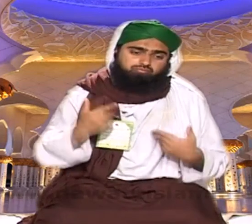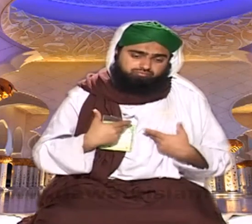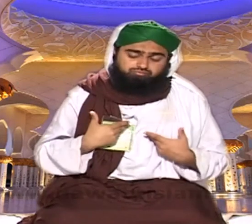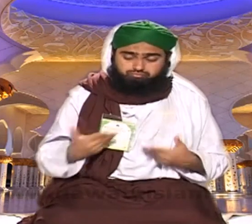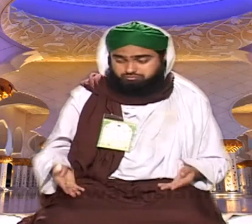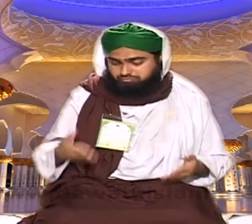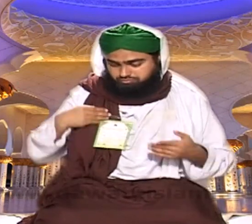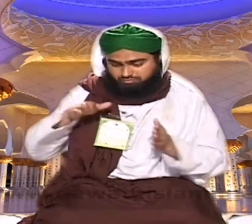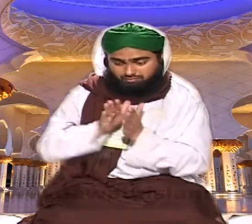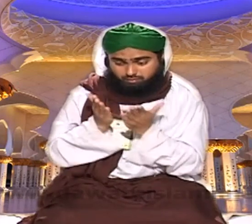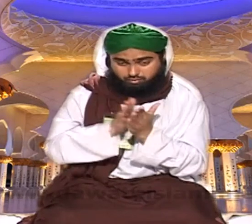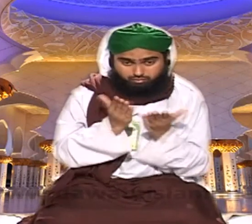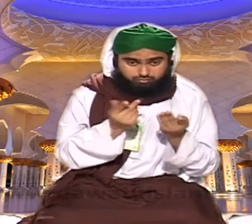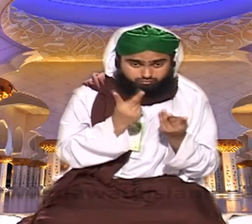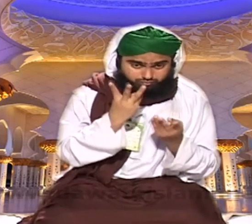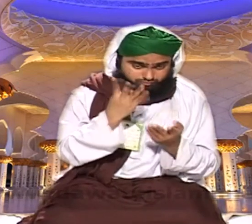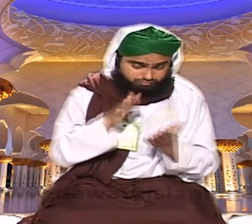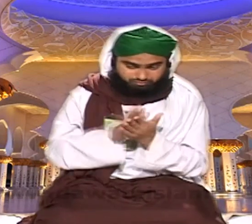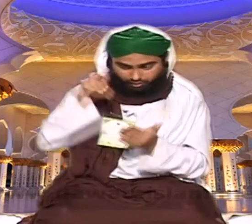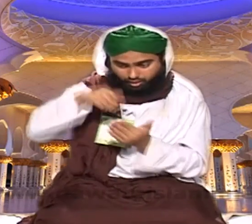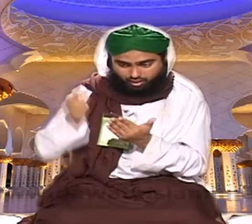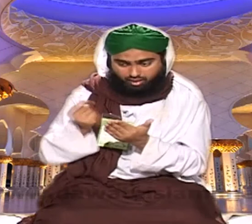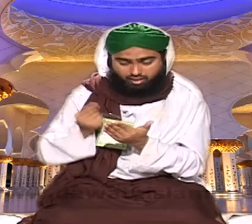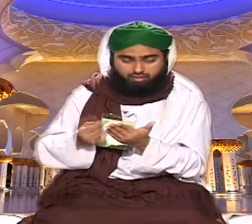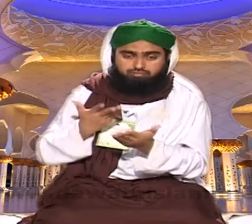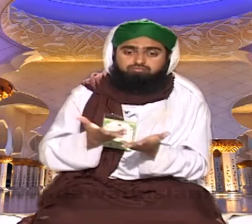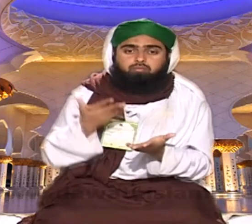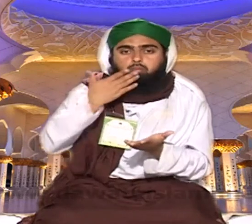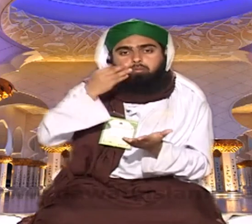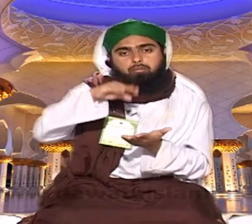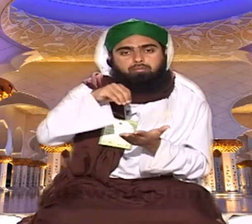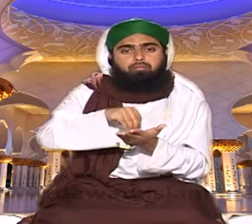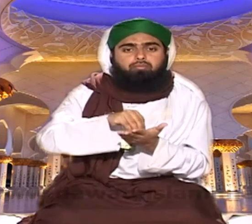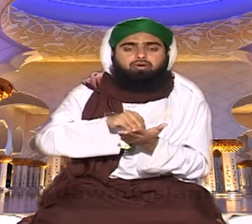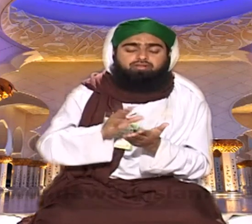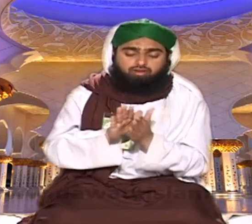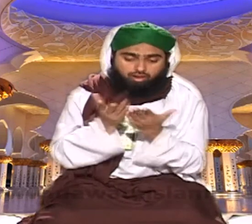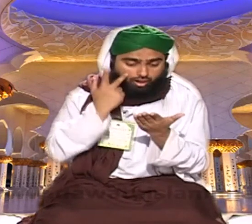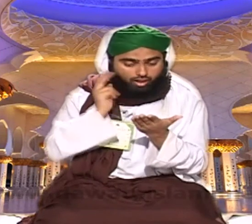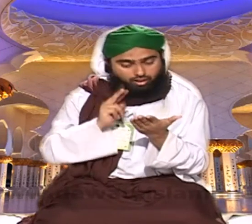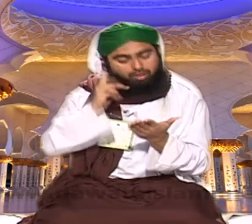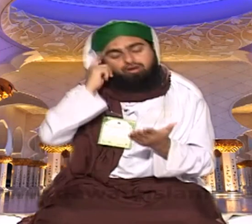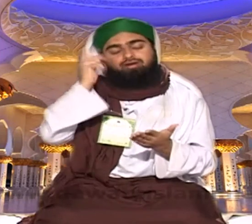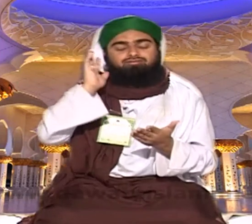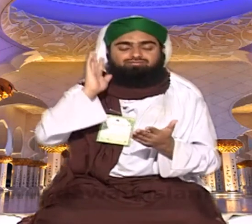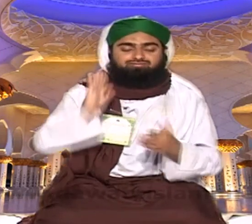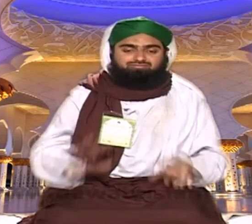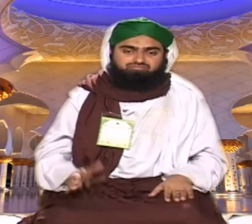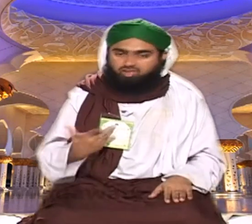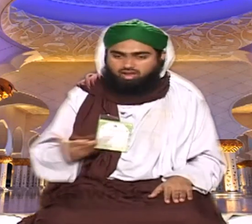نوٹ کرتا رہتا ہوں تو اس طرح کیا ہوتا ہے کہ کھولنے سے بھی ذرا یاد آجاتا ہے تو آپ کا مجھ سے تو خیر طبیعہ حافظہ کم گناہ کرتے ہیں جب ہی تو ڈائریہ